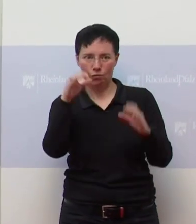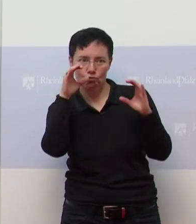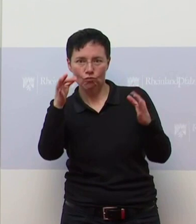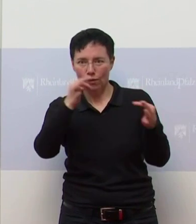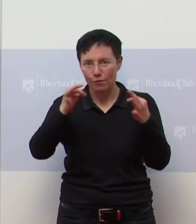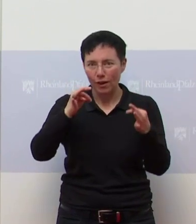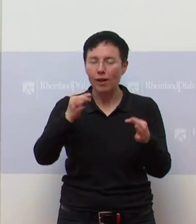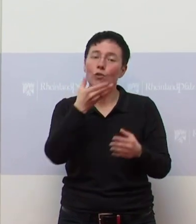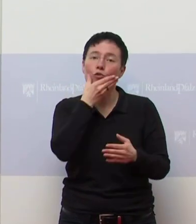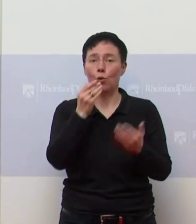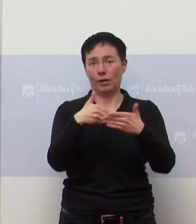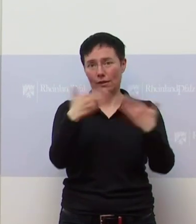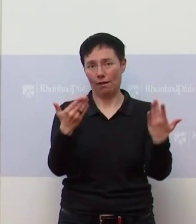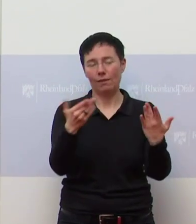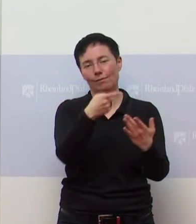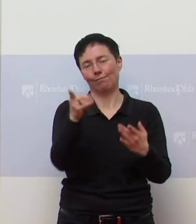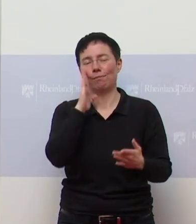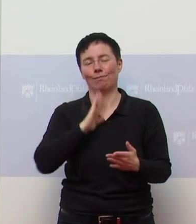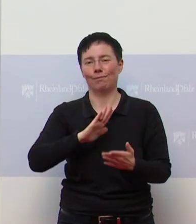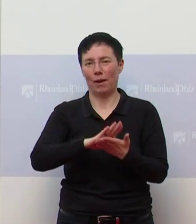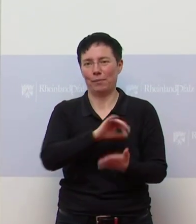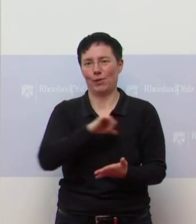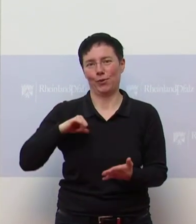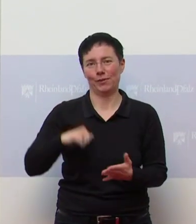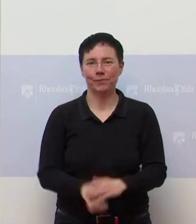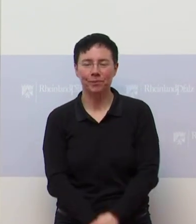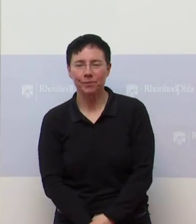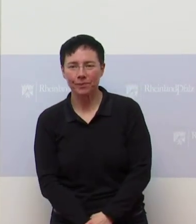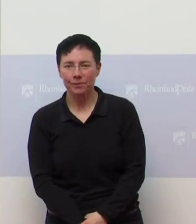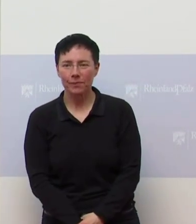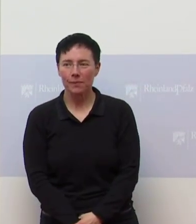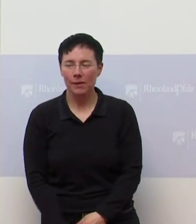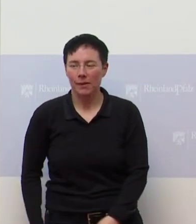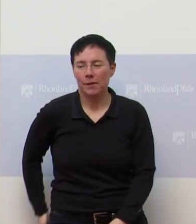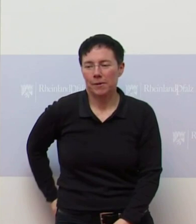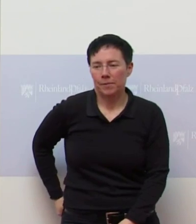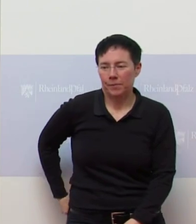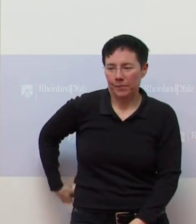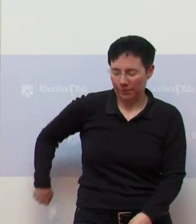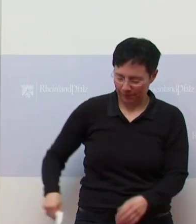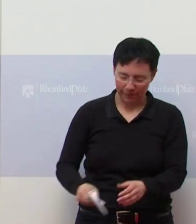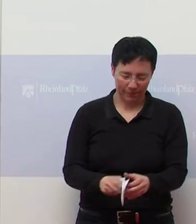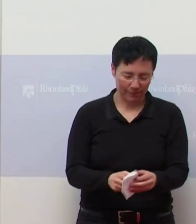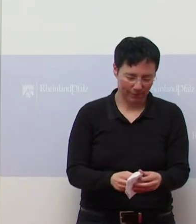wünschen Ihnen einen schönen Tag und bleiben Sie gesund. Wir machen es gut. Tschüss. Okay. Ciao.